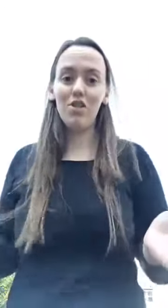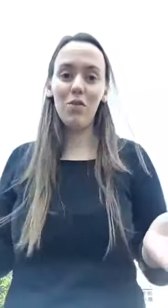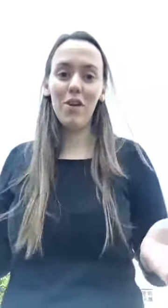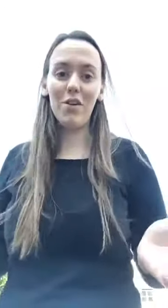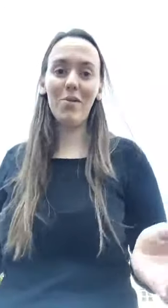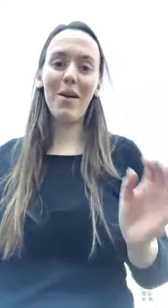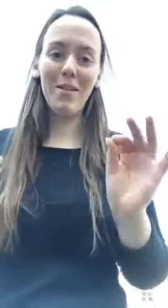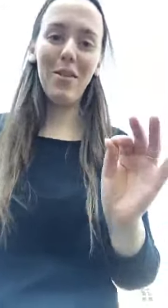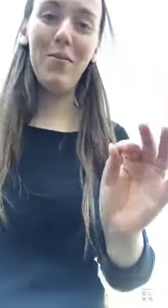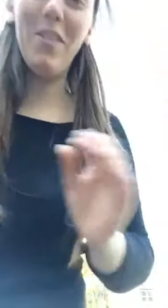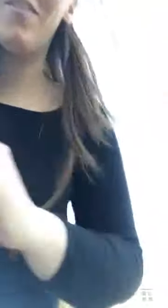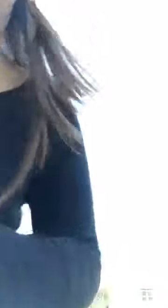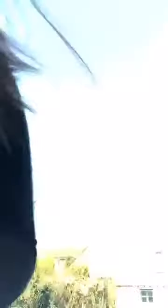que isto não ia correr bem, só um minuto.